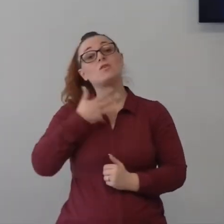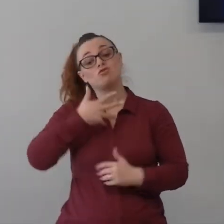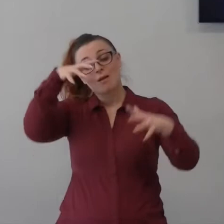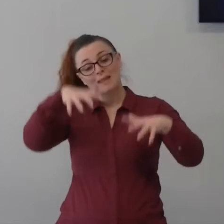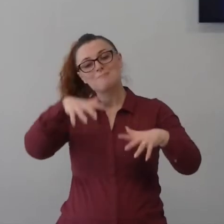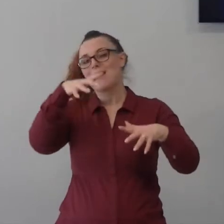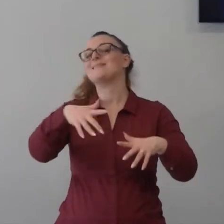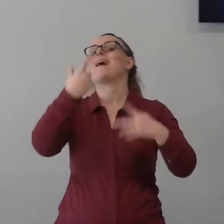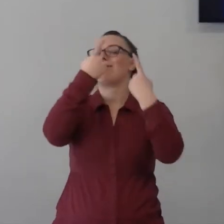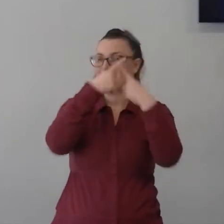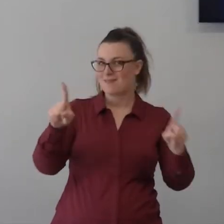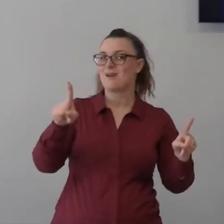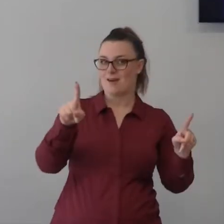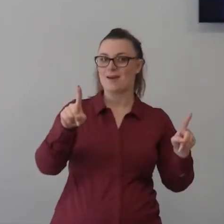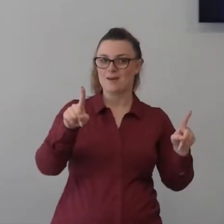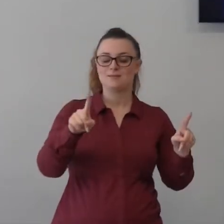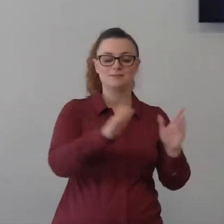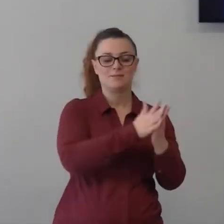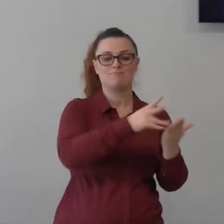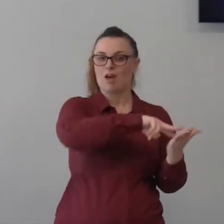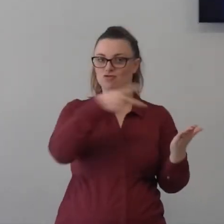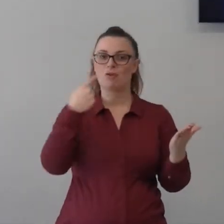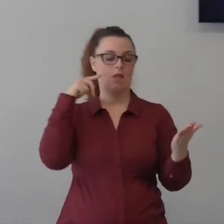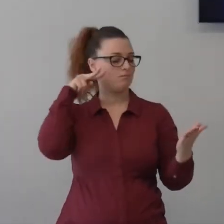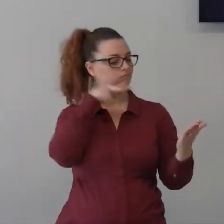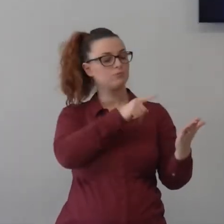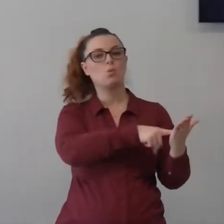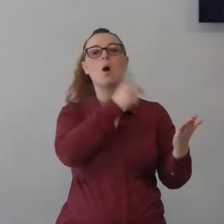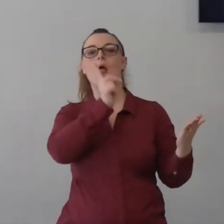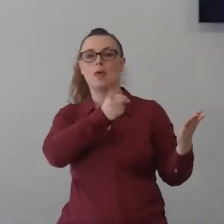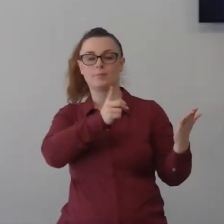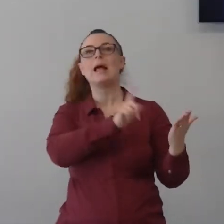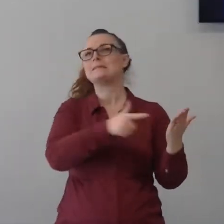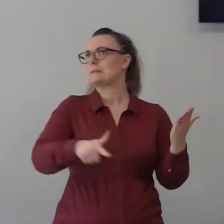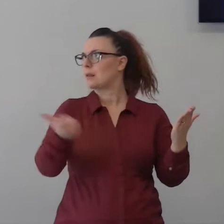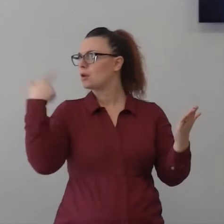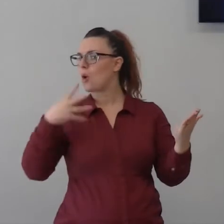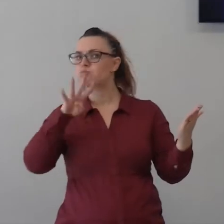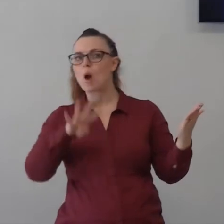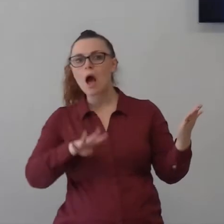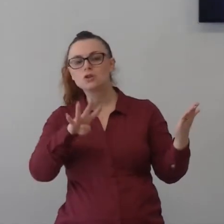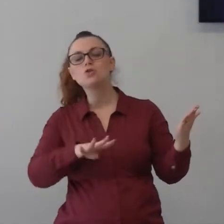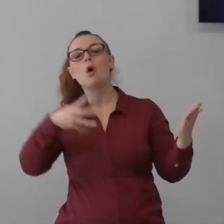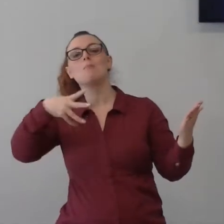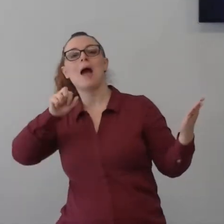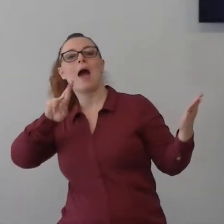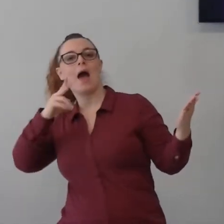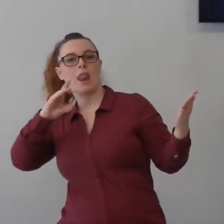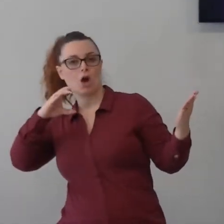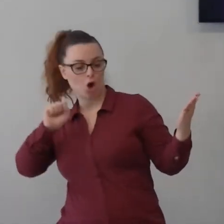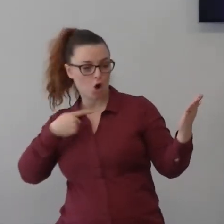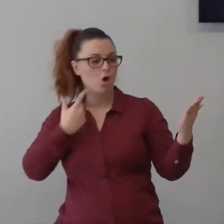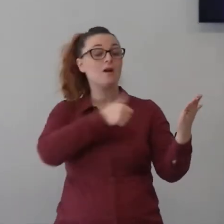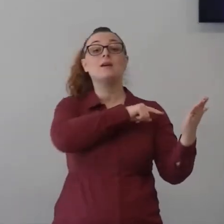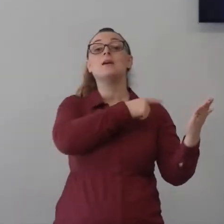destrita dai Vangeli allora questa tempesta che abbiamo visto la settimana scorsa è al capitolo 4 di Marco al